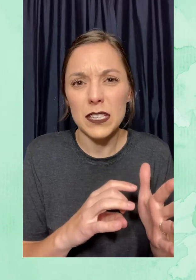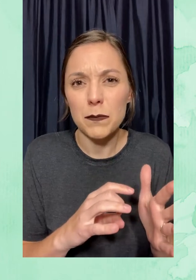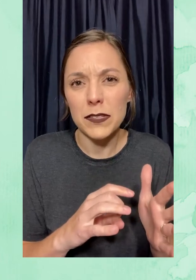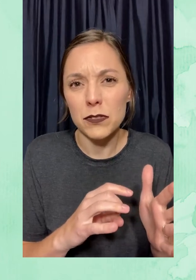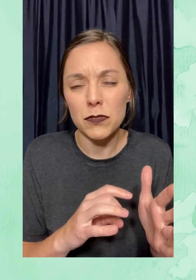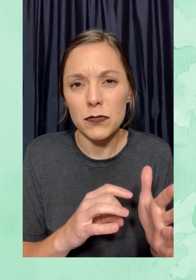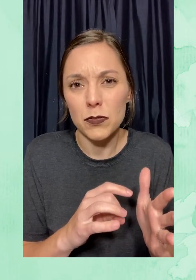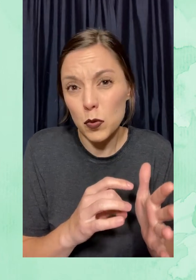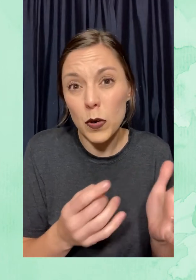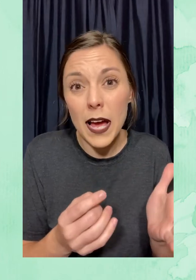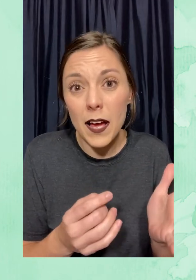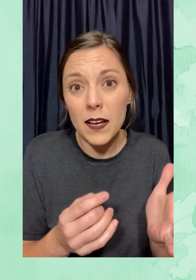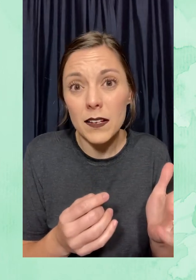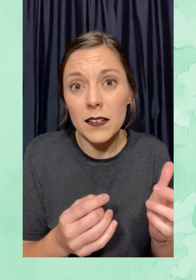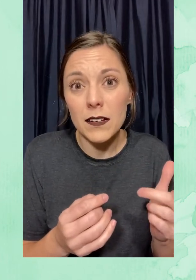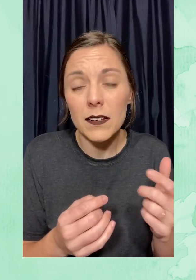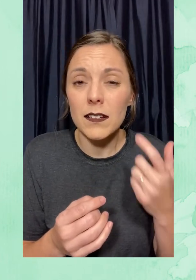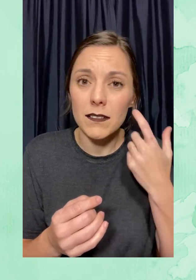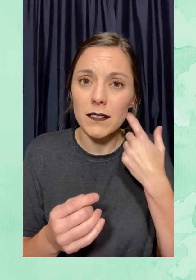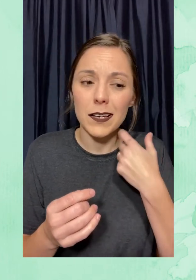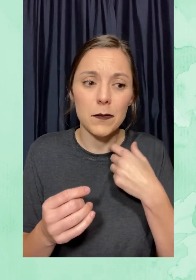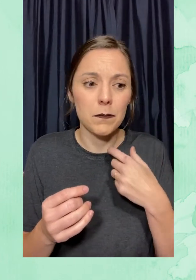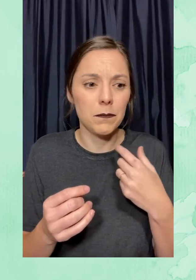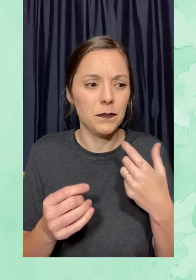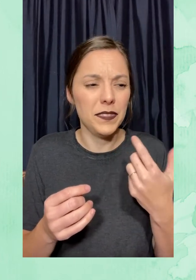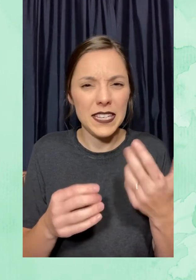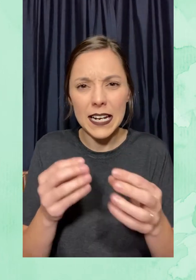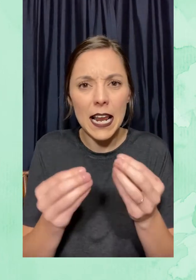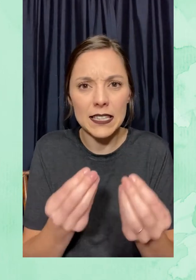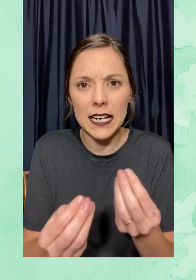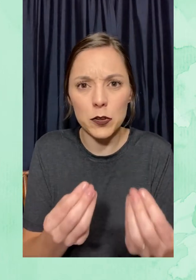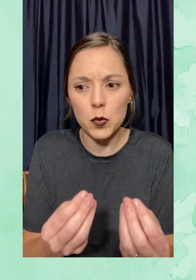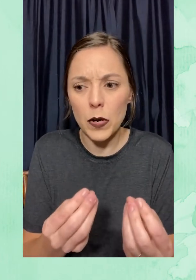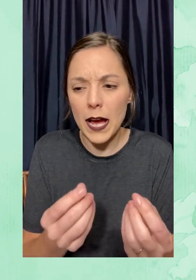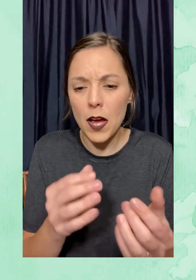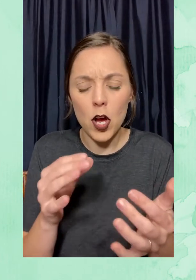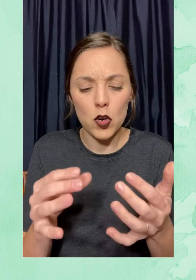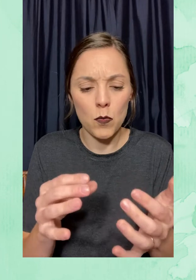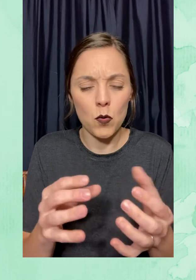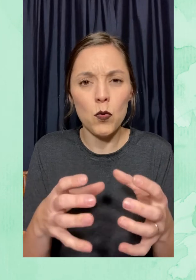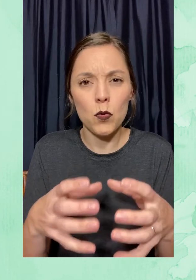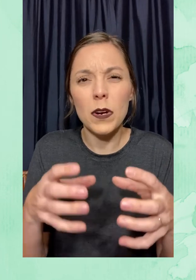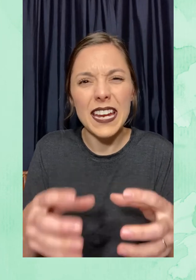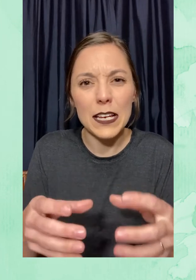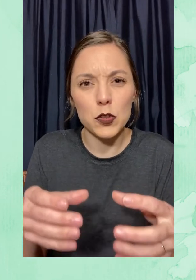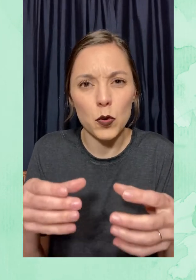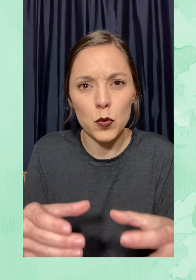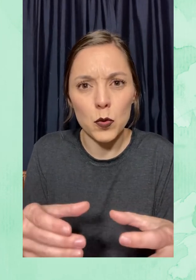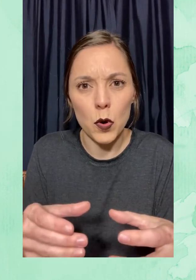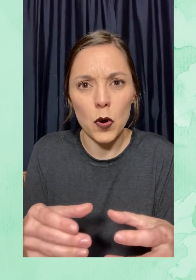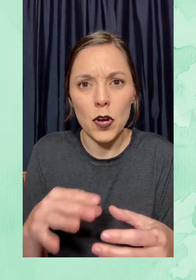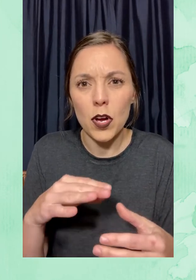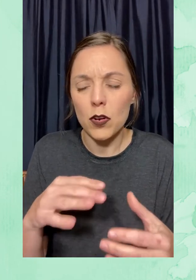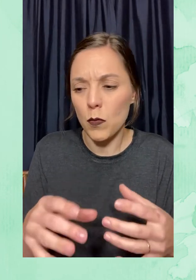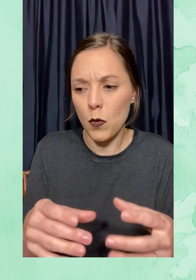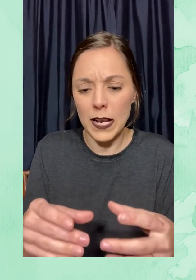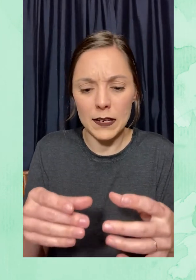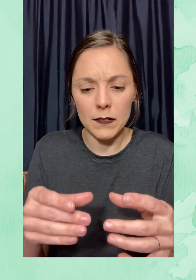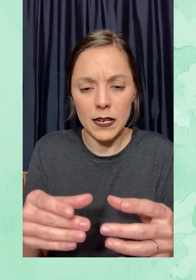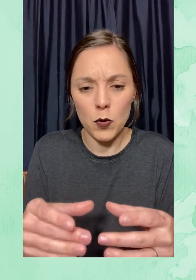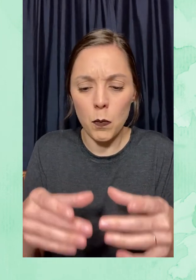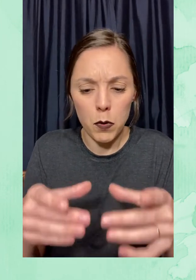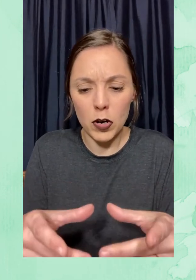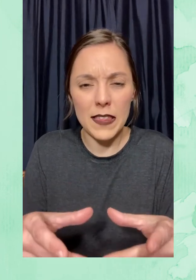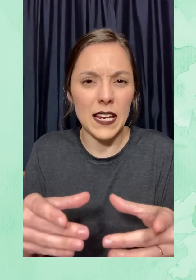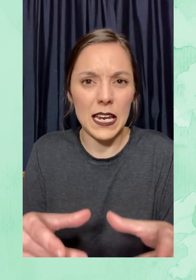es más dura. Tiene la textura como un queso duro, como